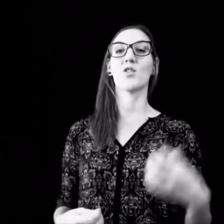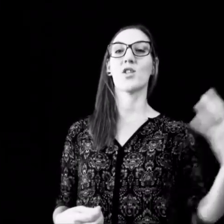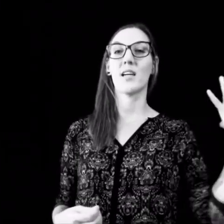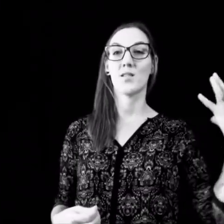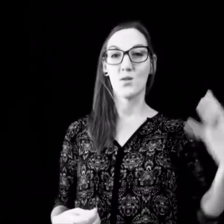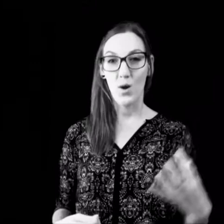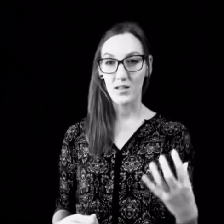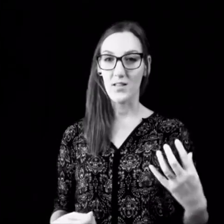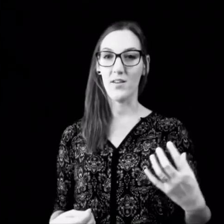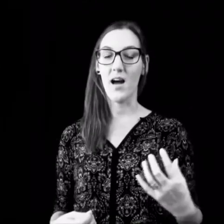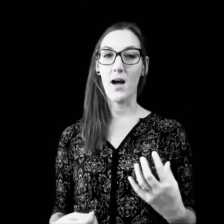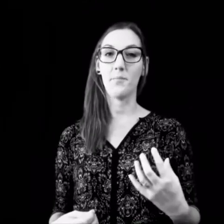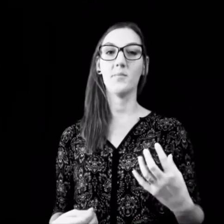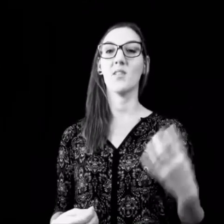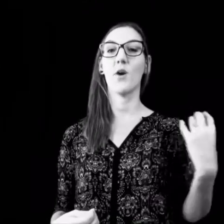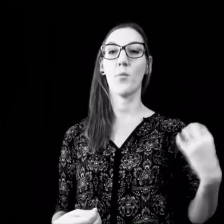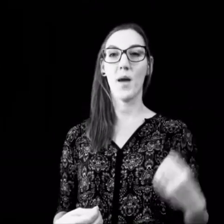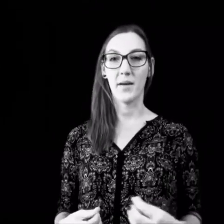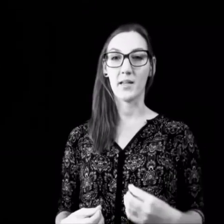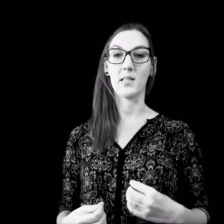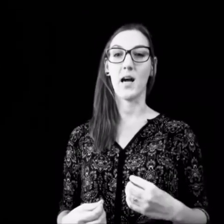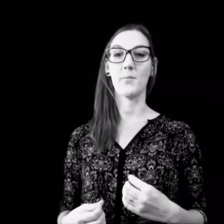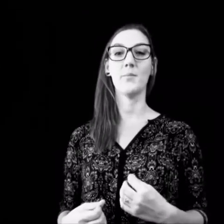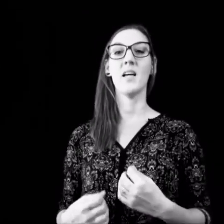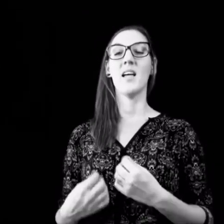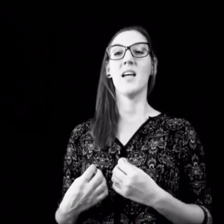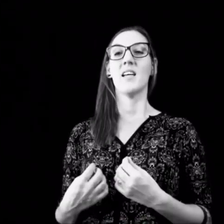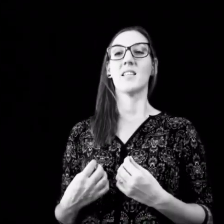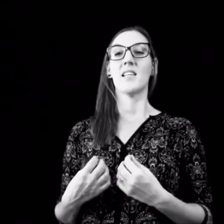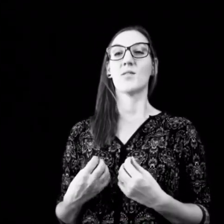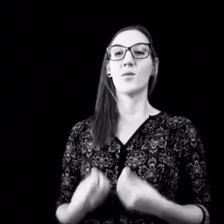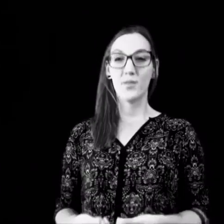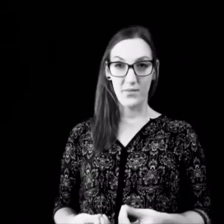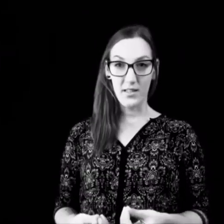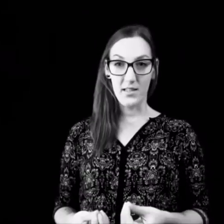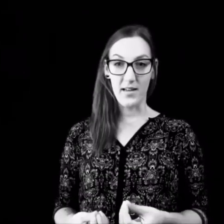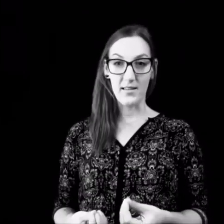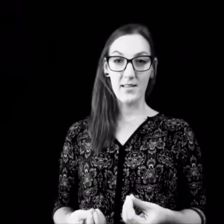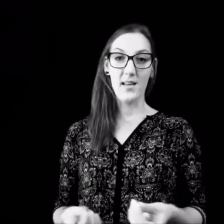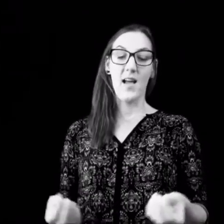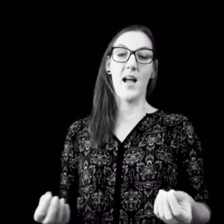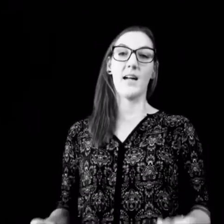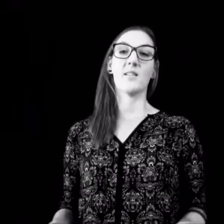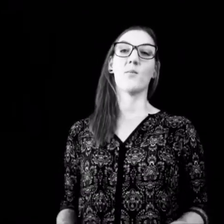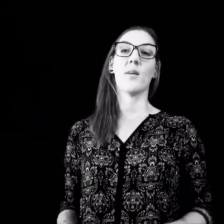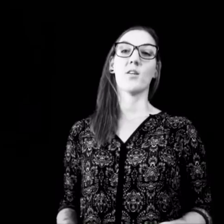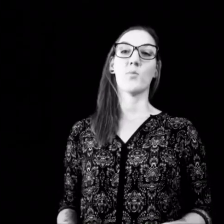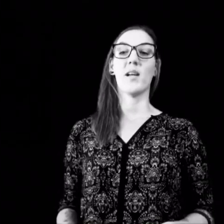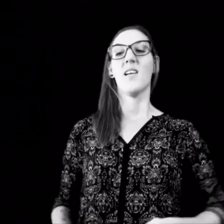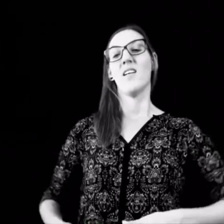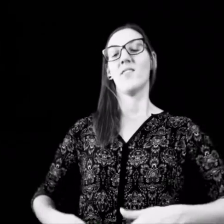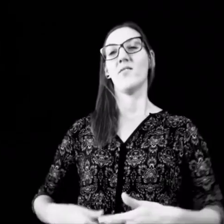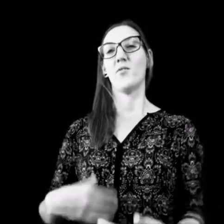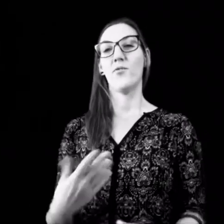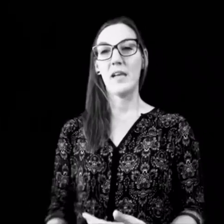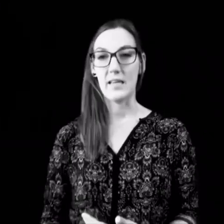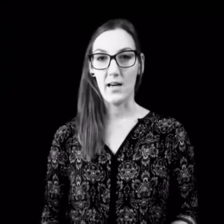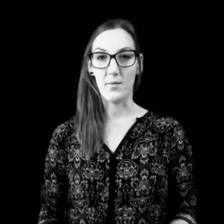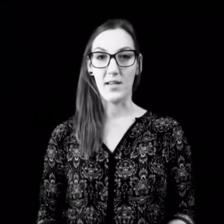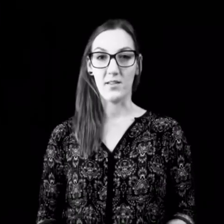Stressor, den wir haben, den wir auch permanent haben, der so viel wichtiger ist, als zum Beispiel, wie viel ich arbeite.